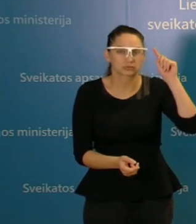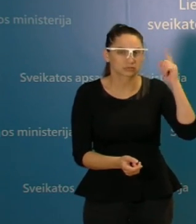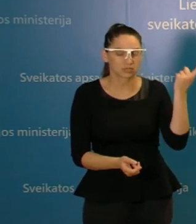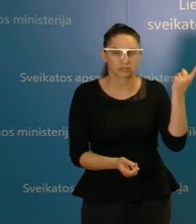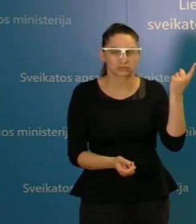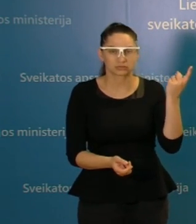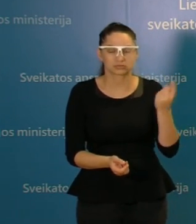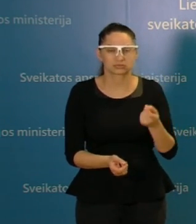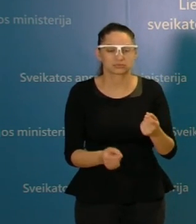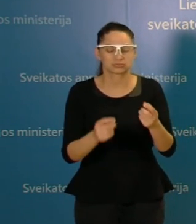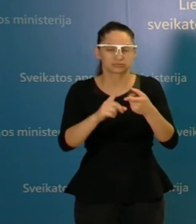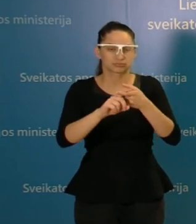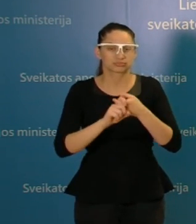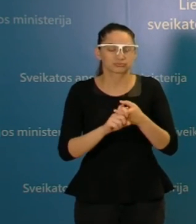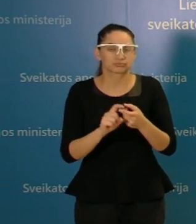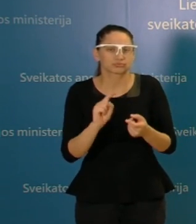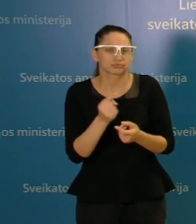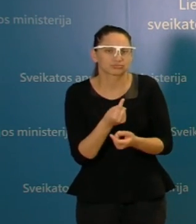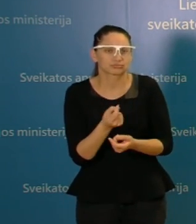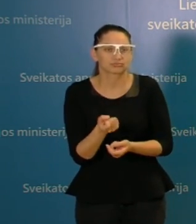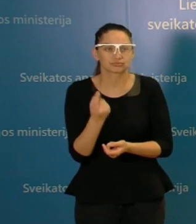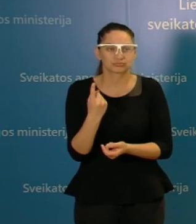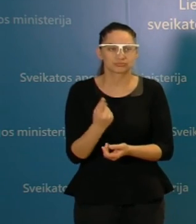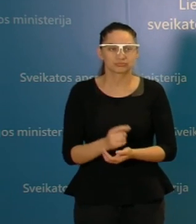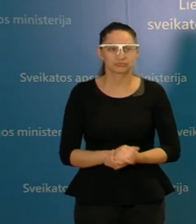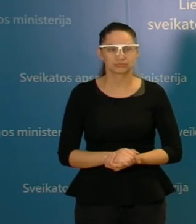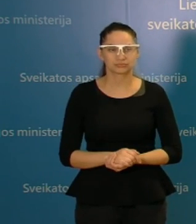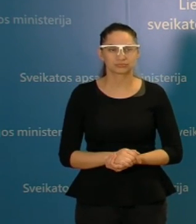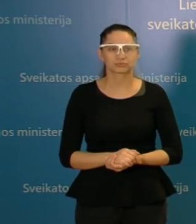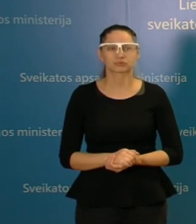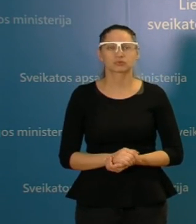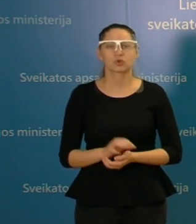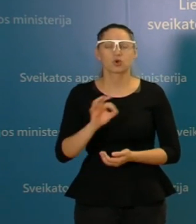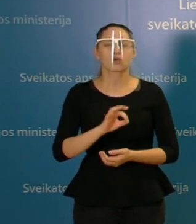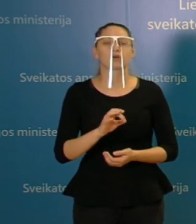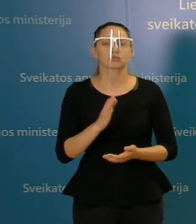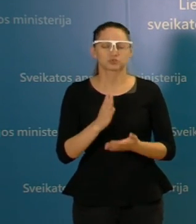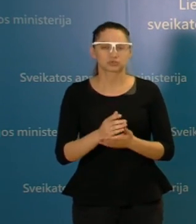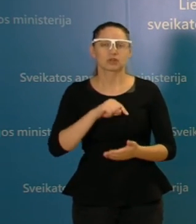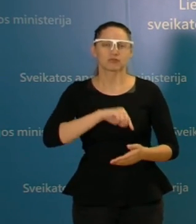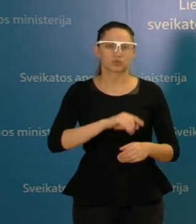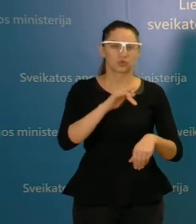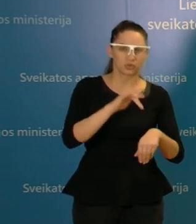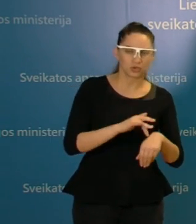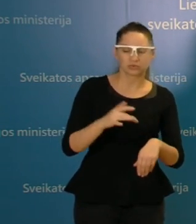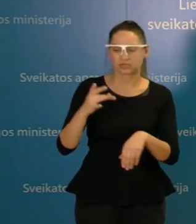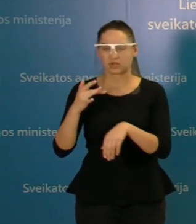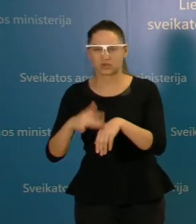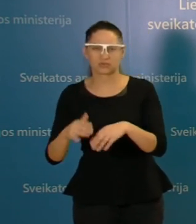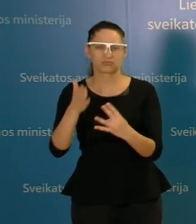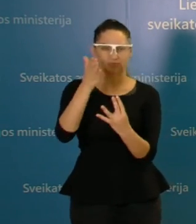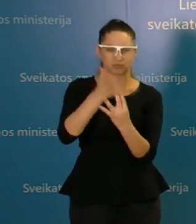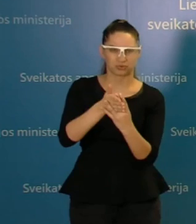neaiškios užsikrėtimo aplinkybės. Simptominiai be simptomiai atvejai dalinasi beveik per pusę. Kai